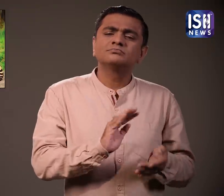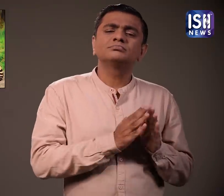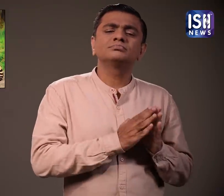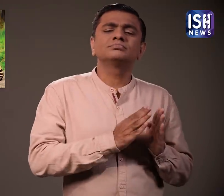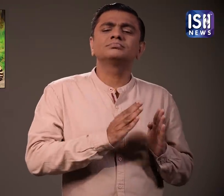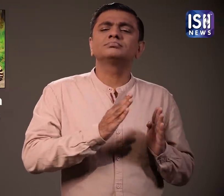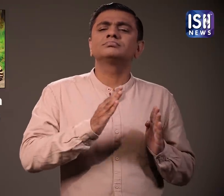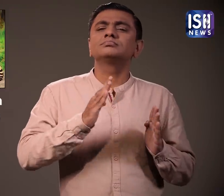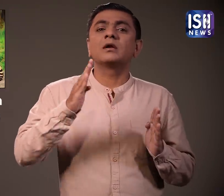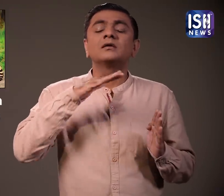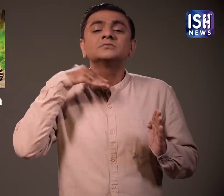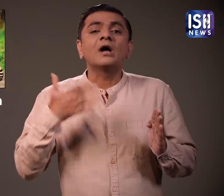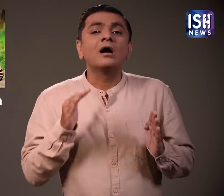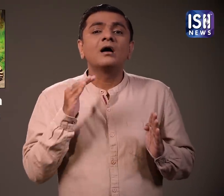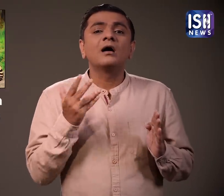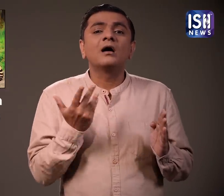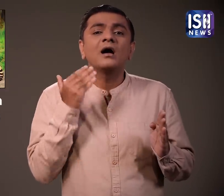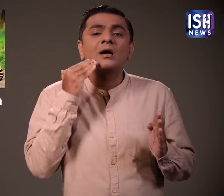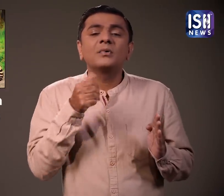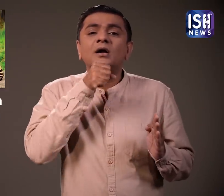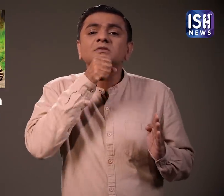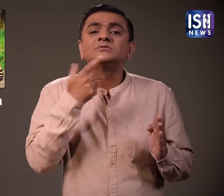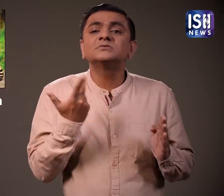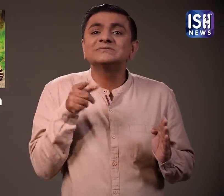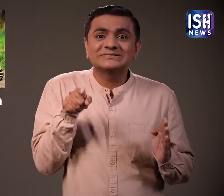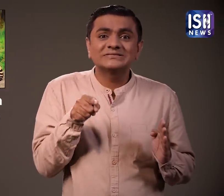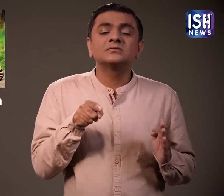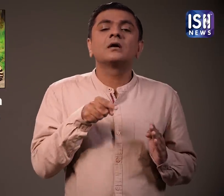और जीवनकाल आठ से दस वर्ष होता है